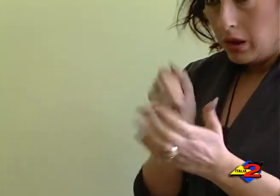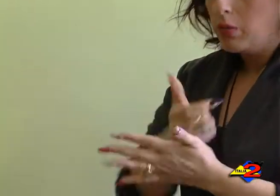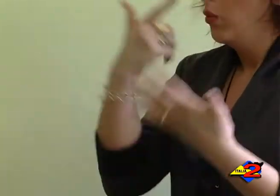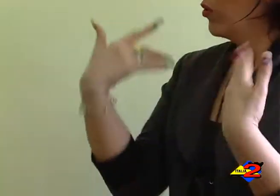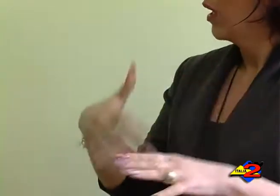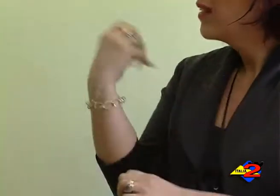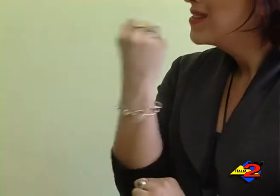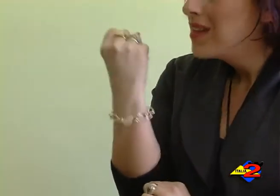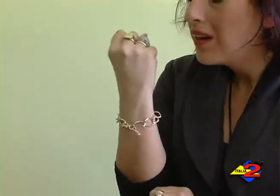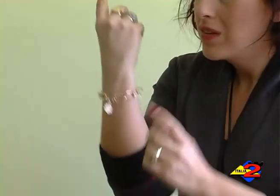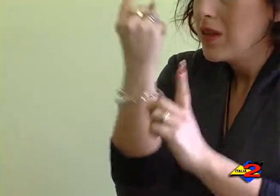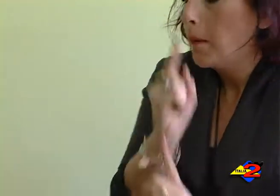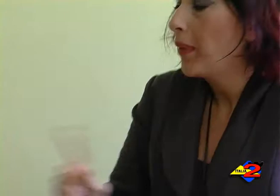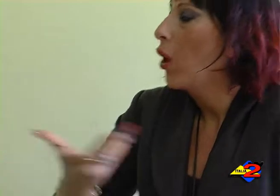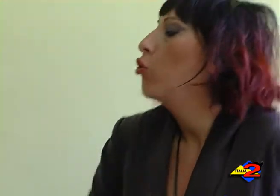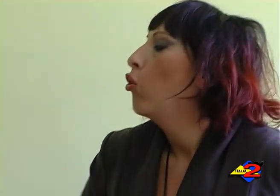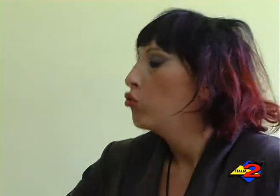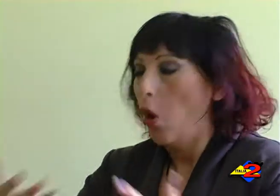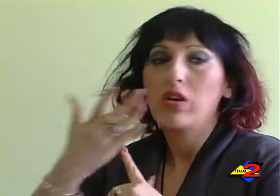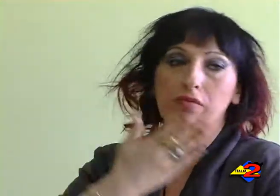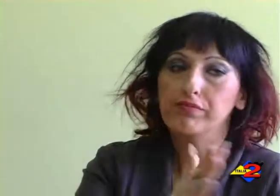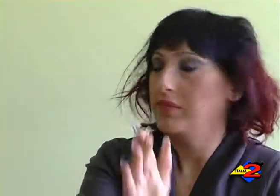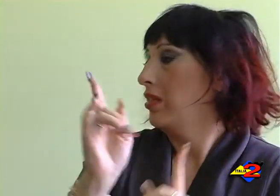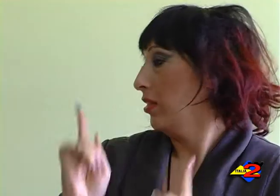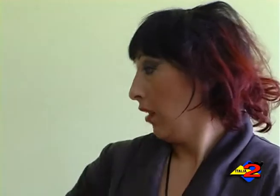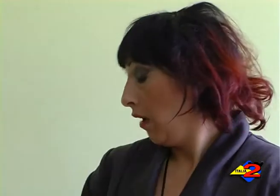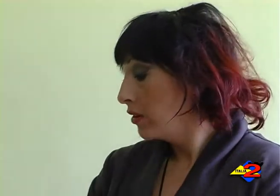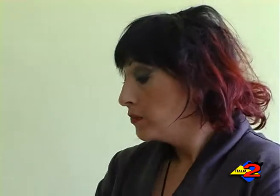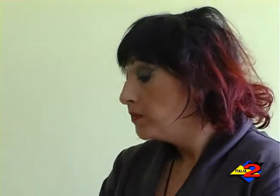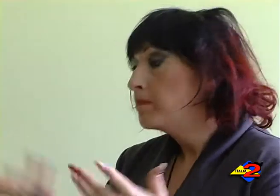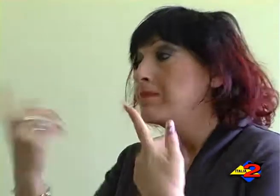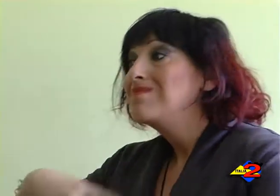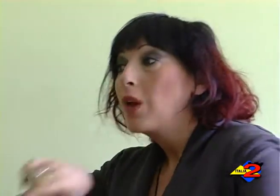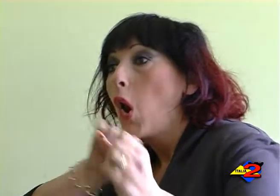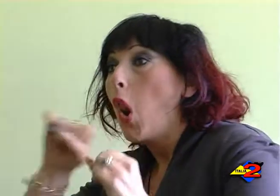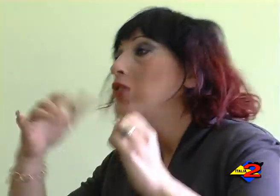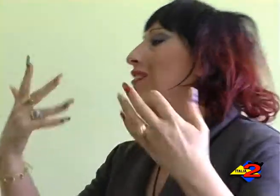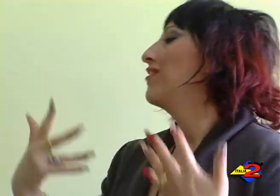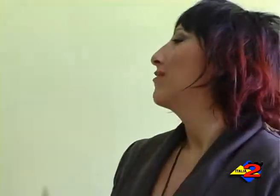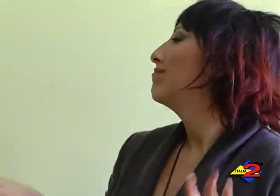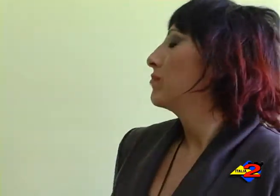stamattina siano presenti alla conferenza stampa. Che servizi offrirà questo centro?